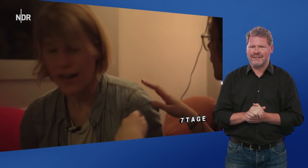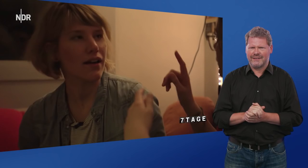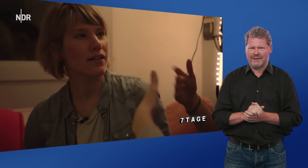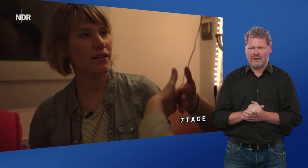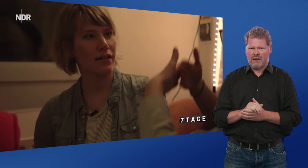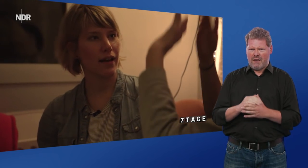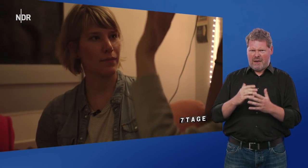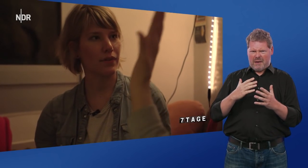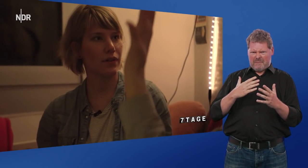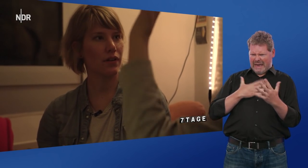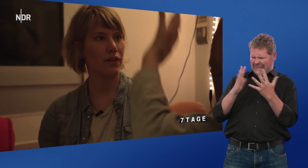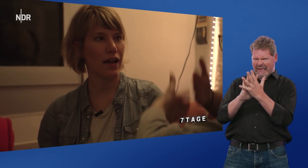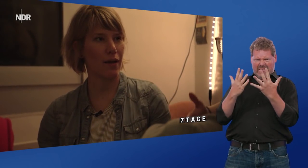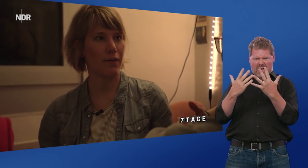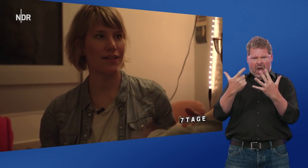mir meine Hände noch nicht so richtig gehorchen. Abend.